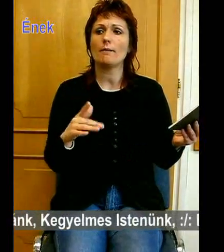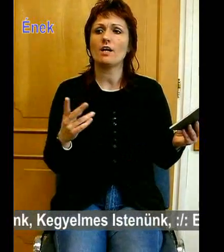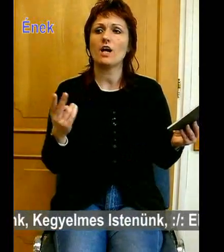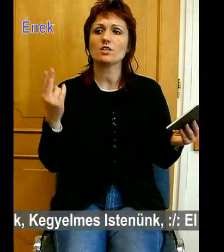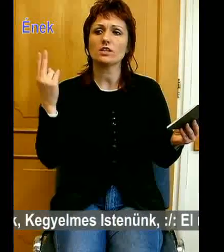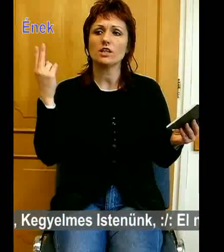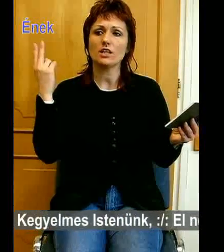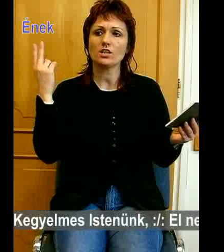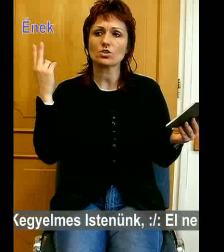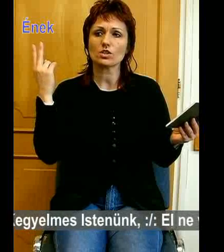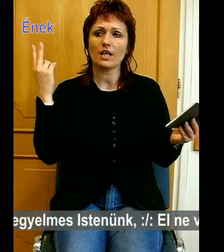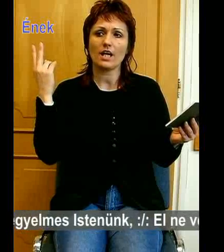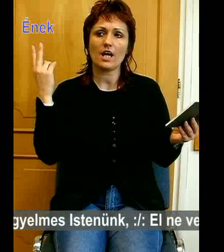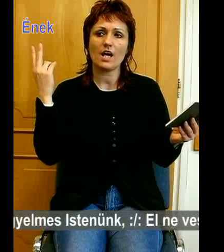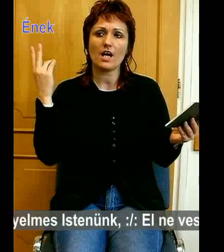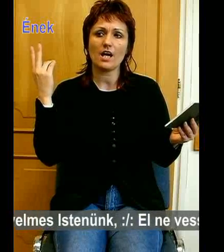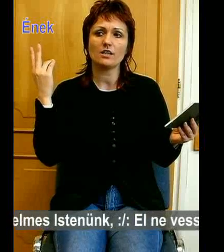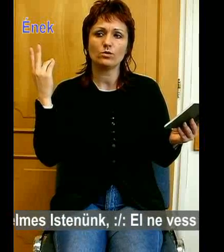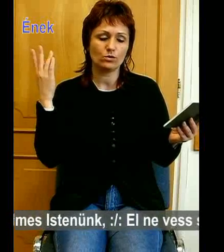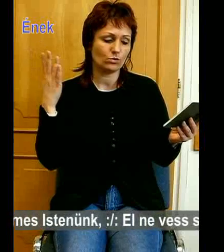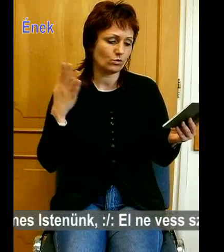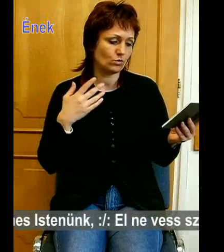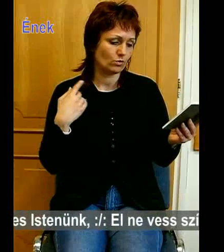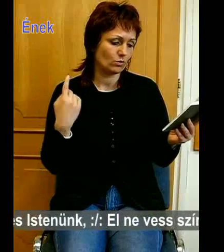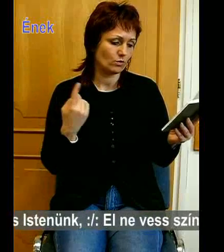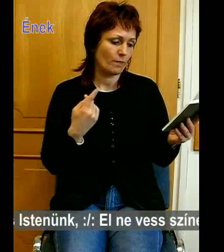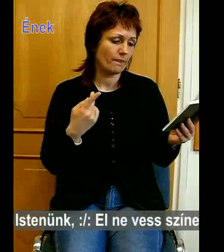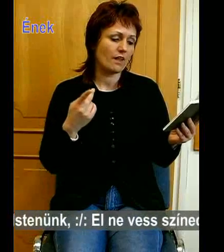kereseket,